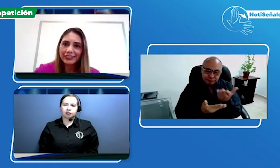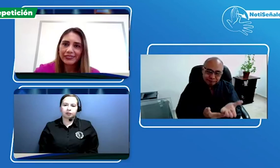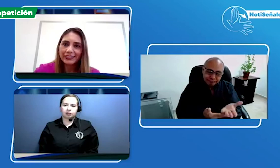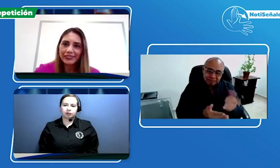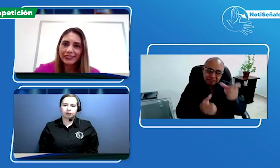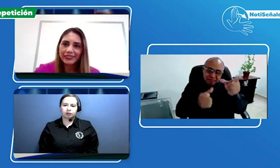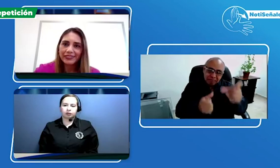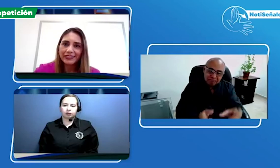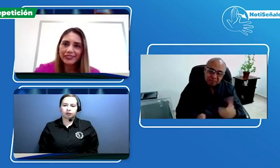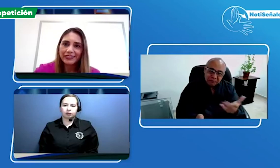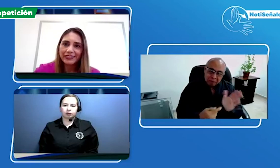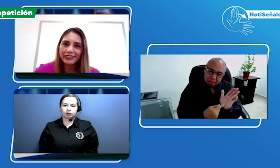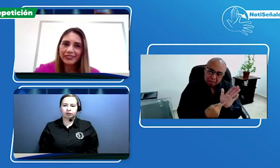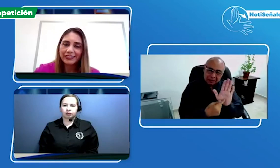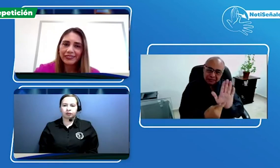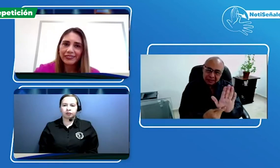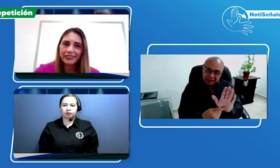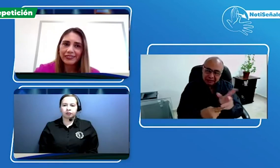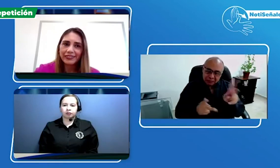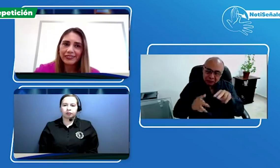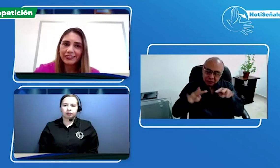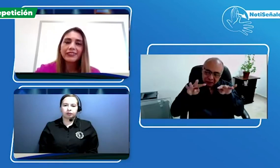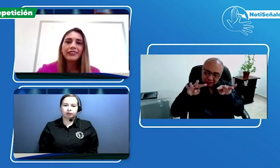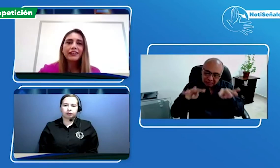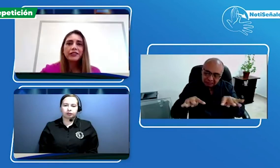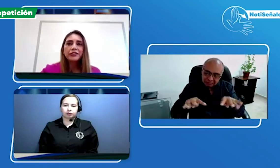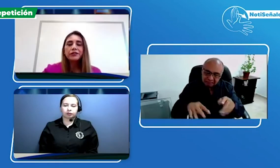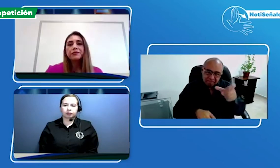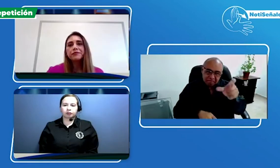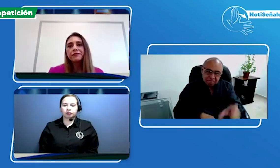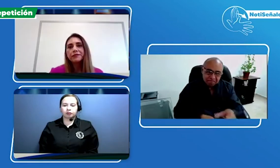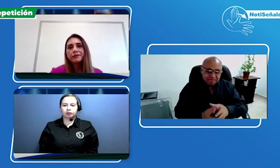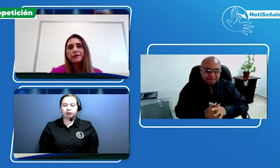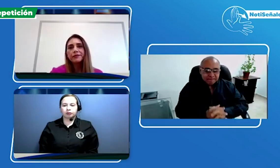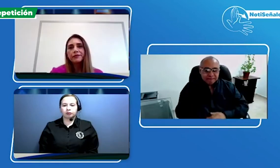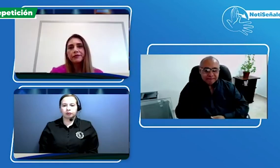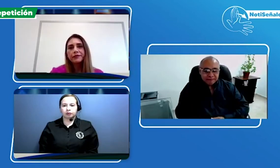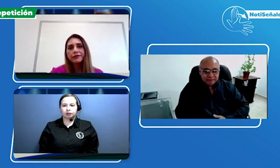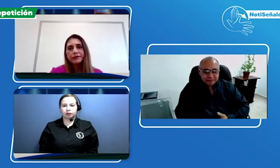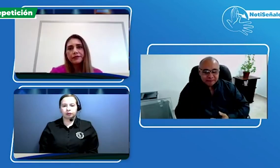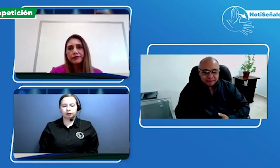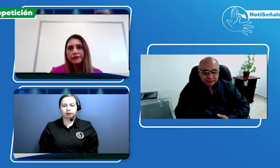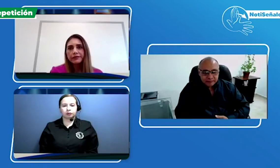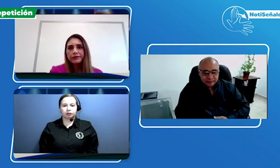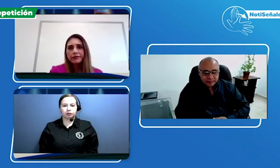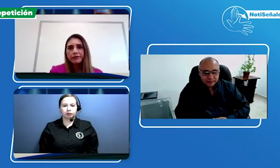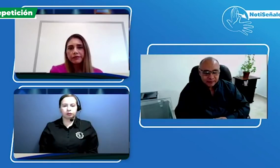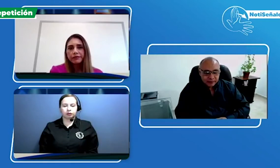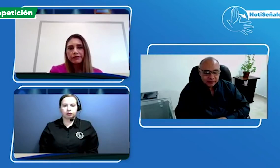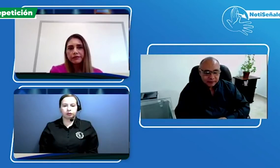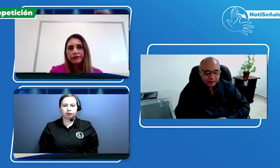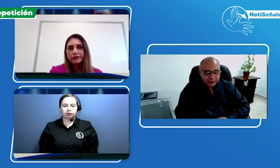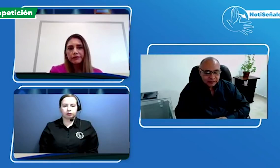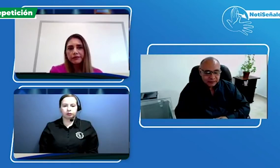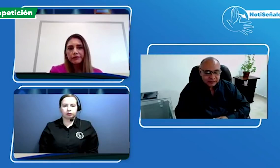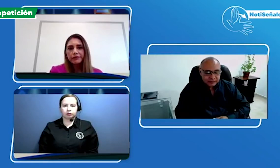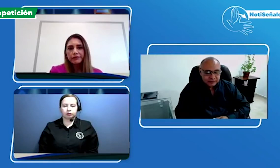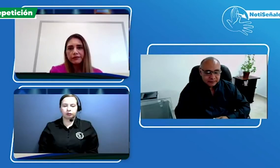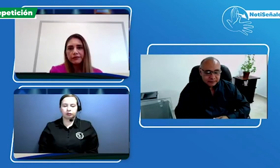de, en este caso, de droguerías ColSubsidio y de cómo se está garantizando la accesibilidad para las personas